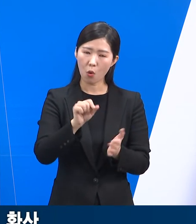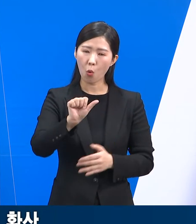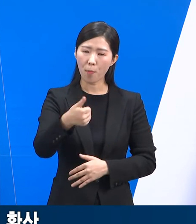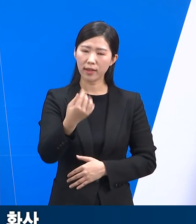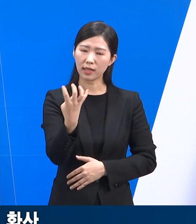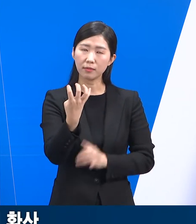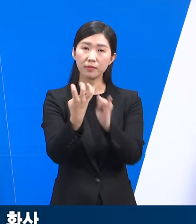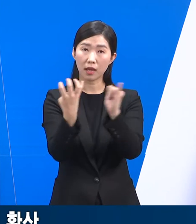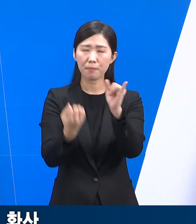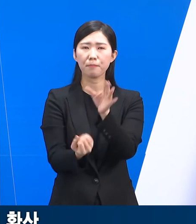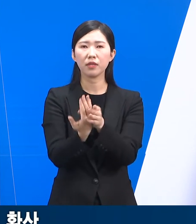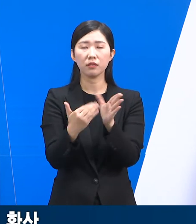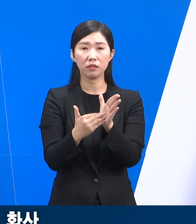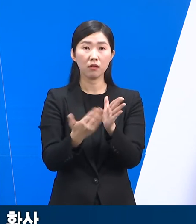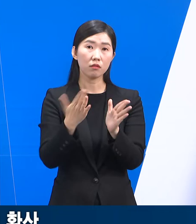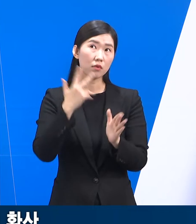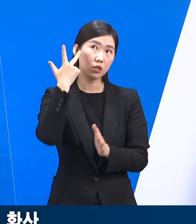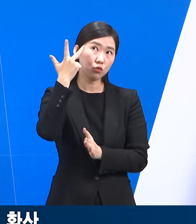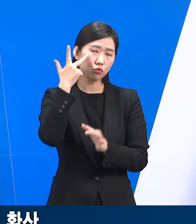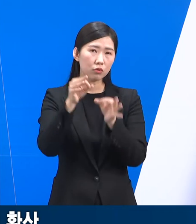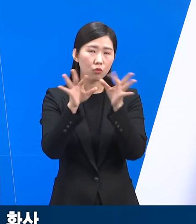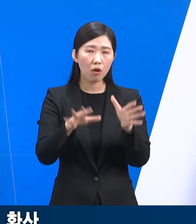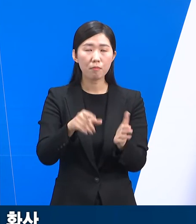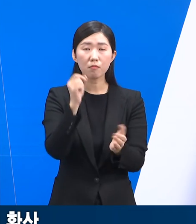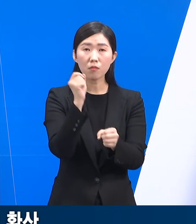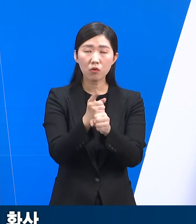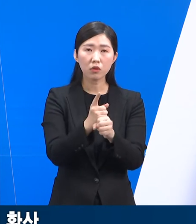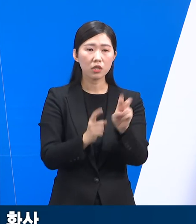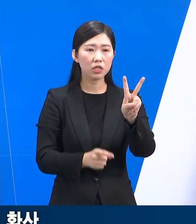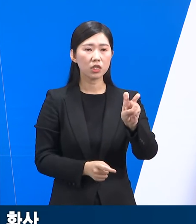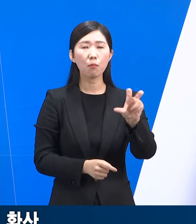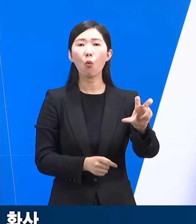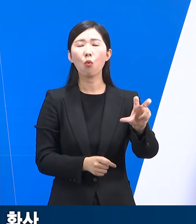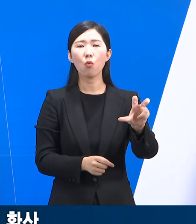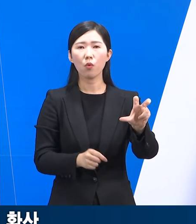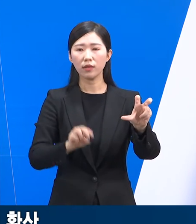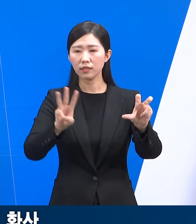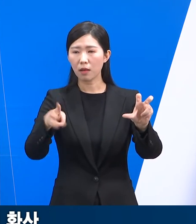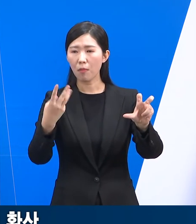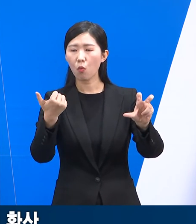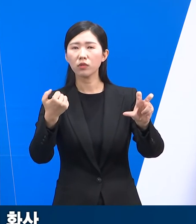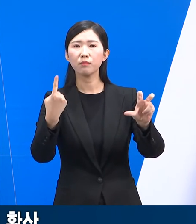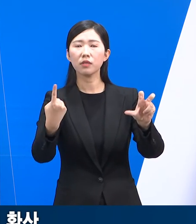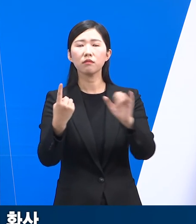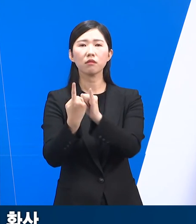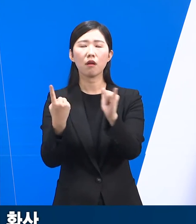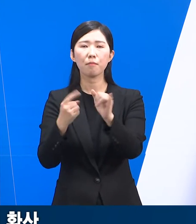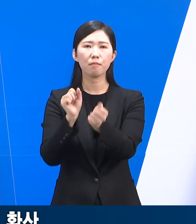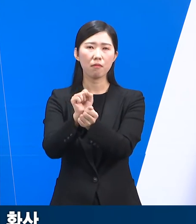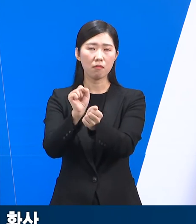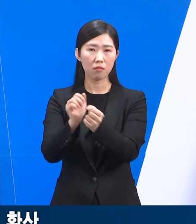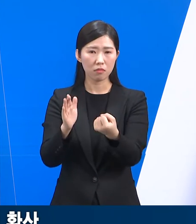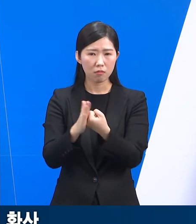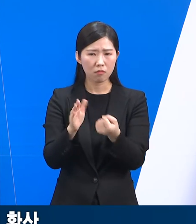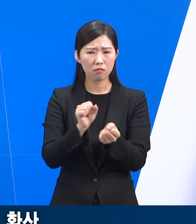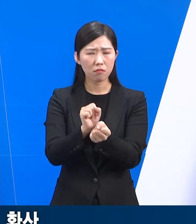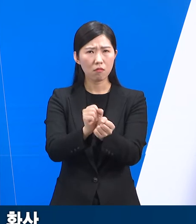최근 일주일간 벌써 25건에 351명이 발생하여 감염이 크게 확산되는 추세입니다.